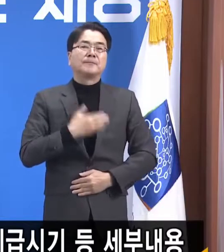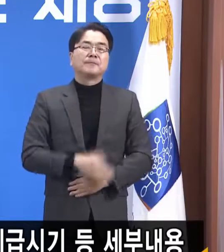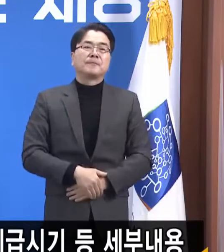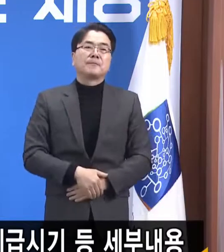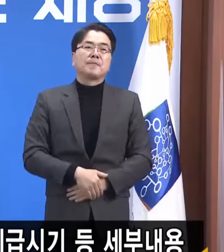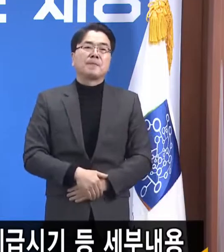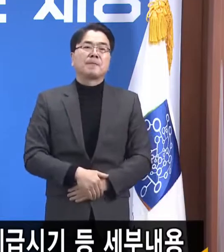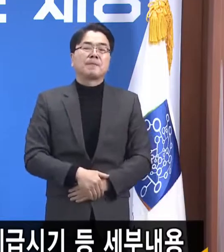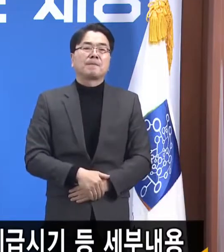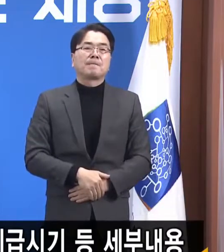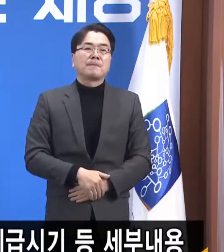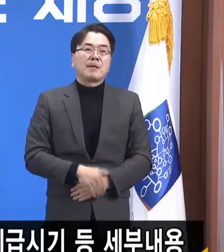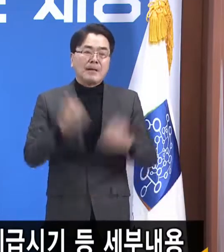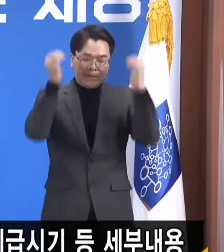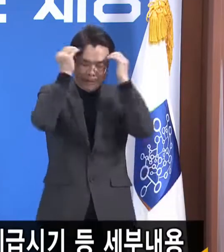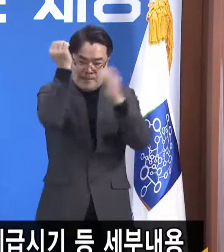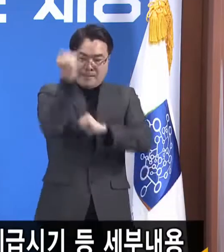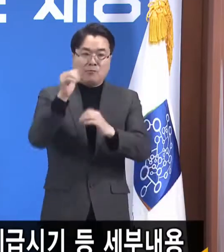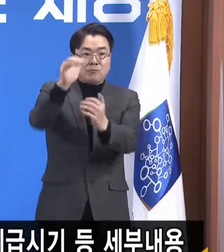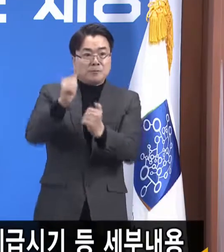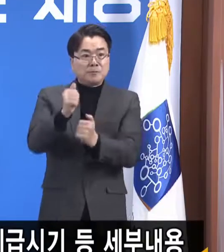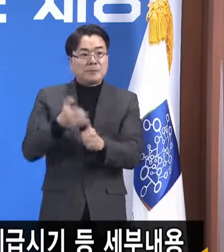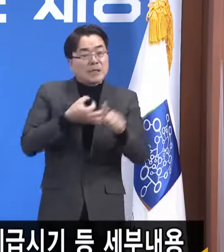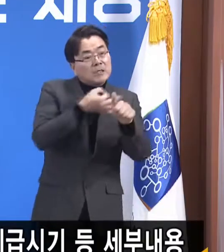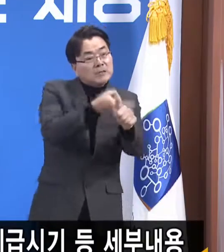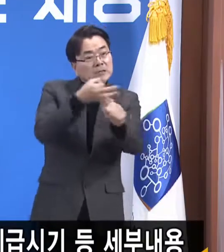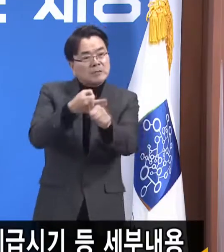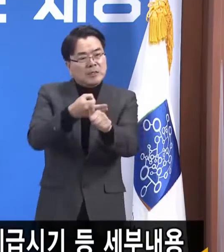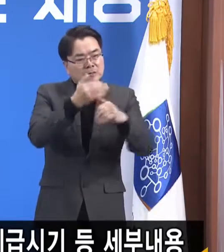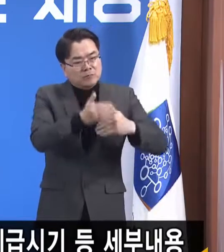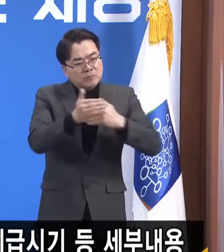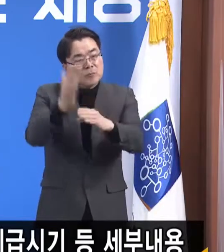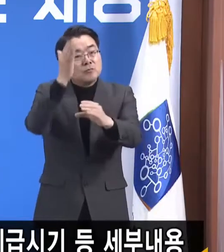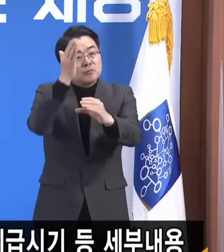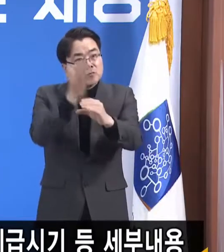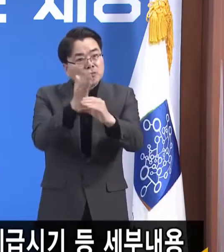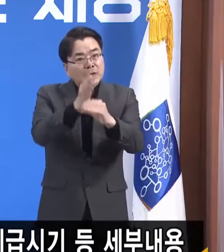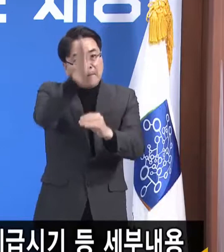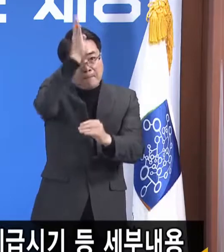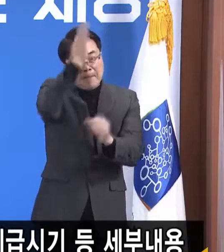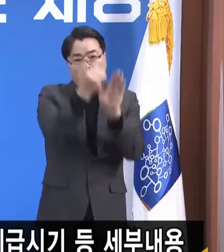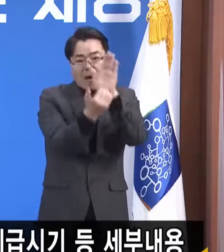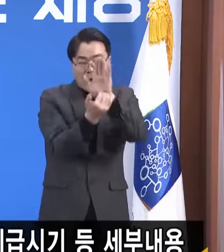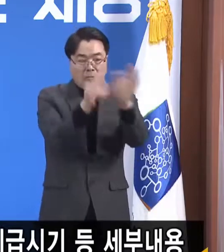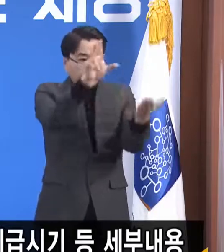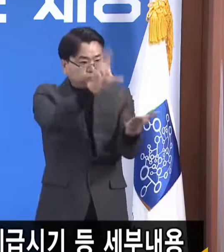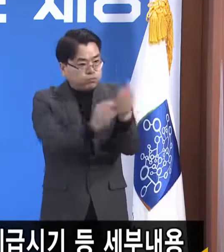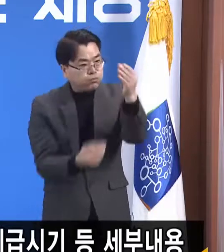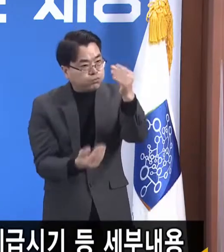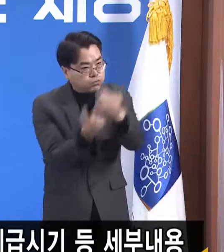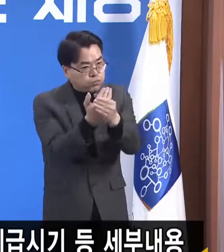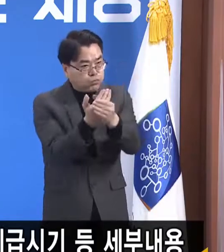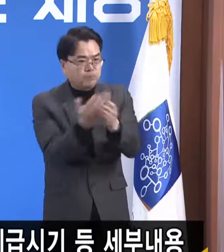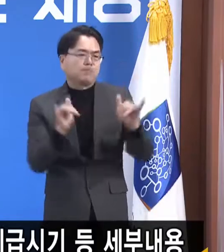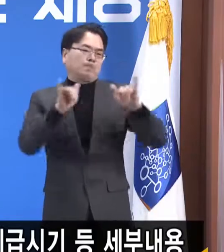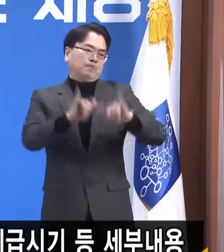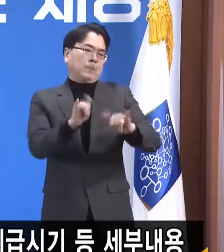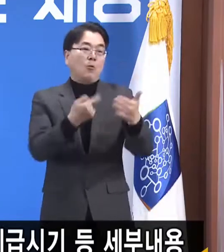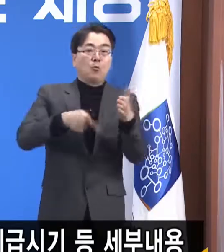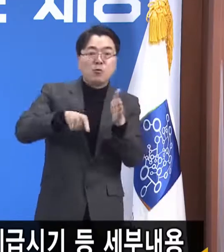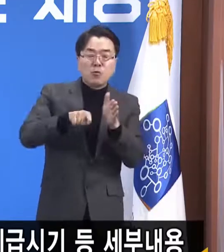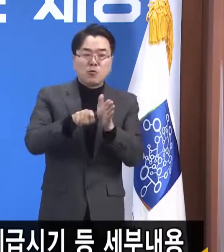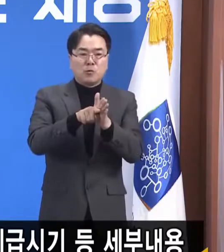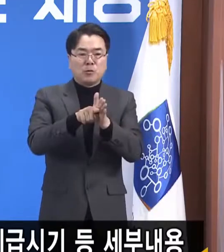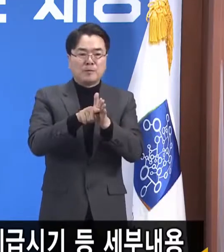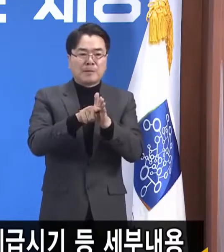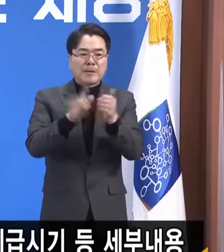재난기본소득을 지급하는 과정에서 방역에 문제가 발생하지 않도록 보완책도